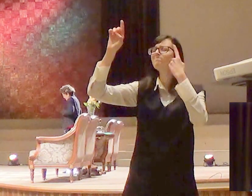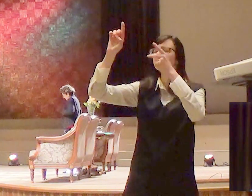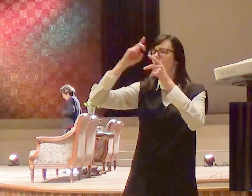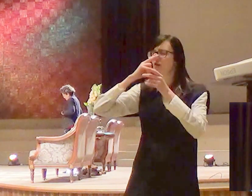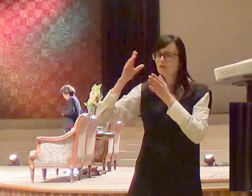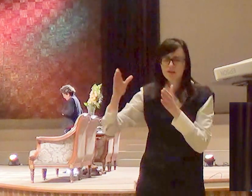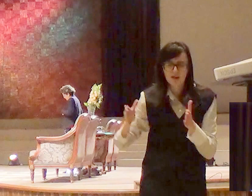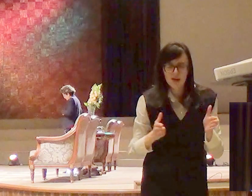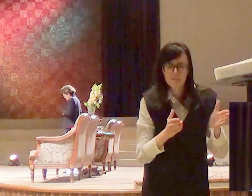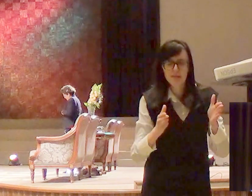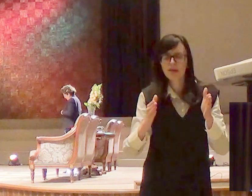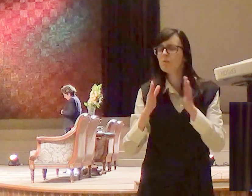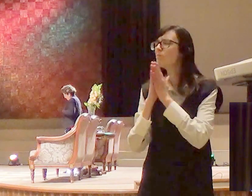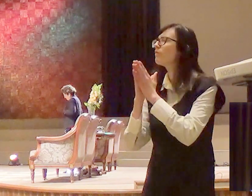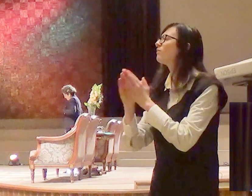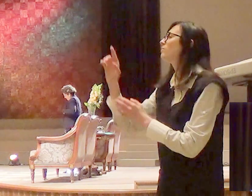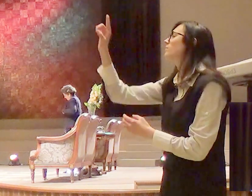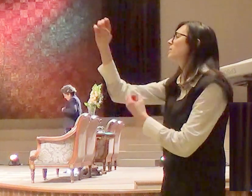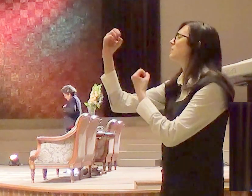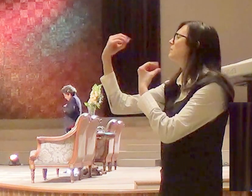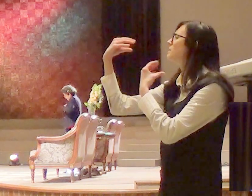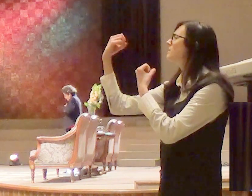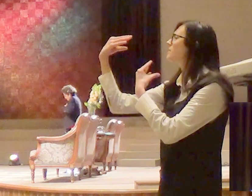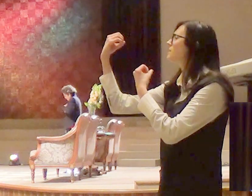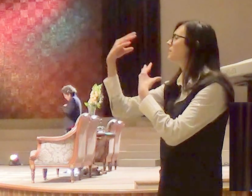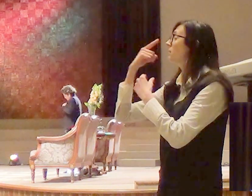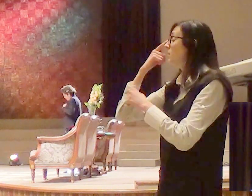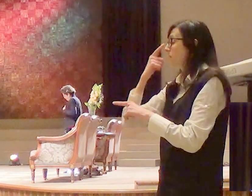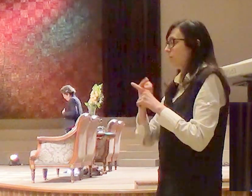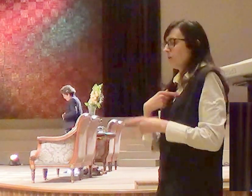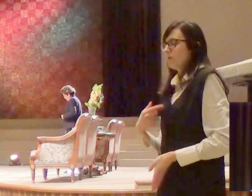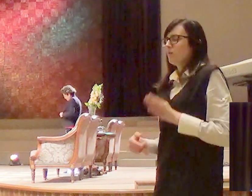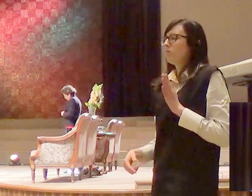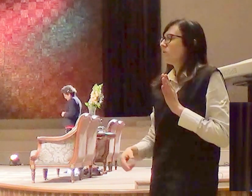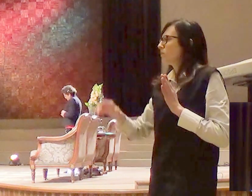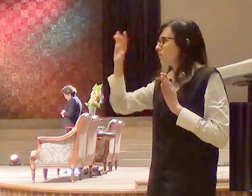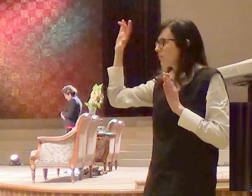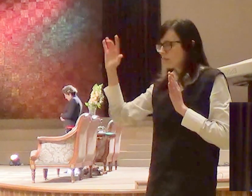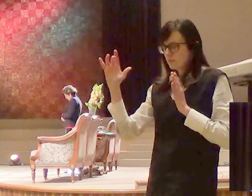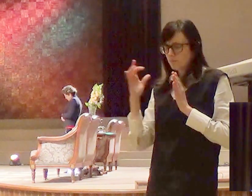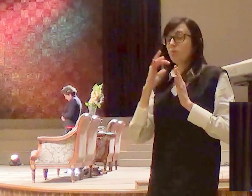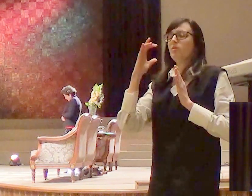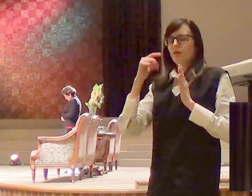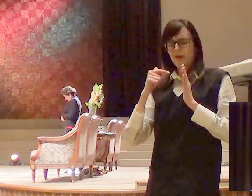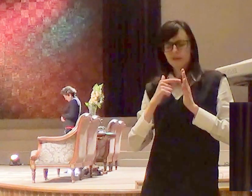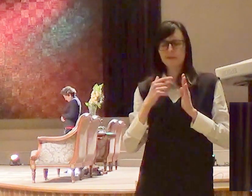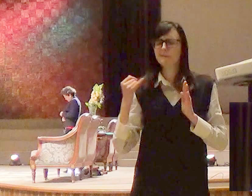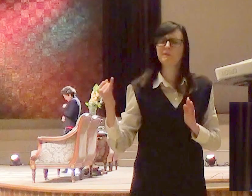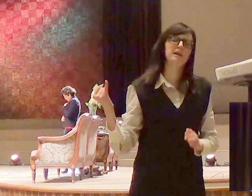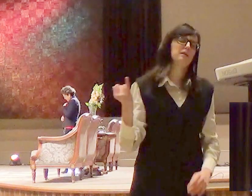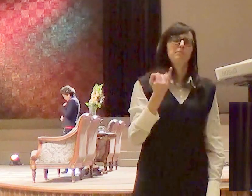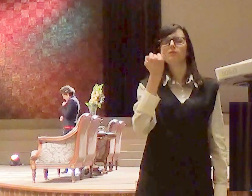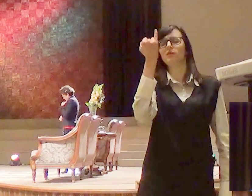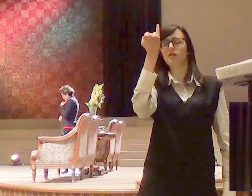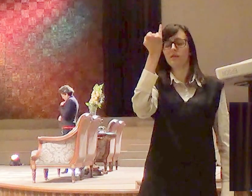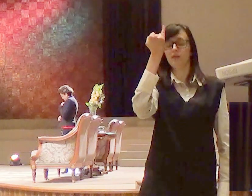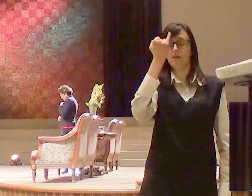e ensina-nos, que o teu toque, seja a coisa mais importante, e que os nossos olhos,